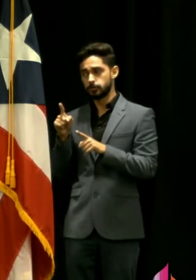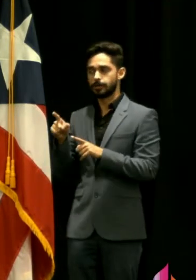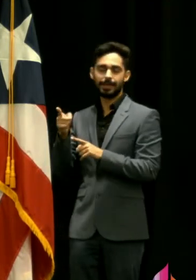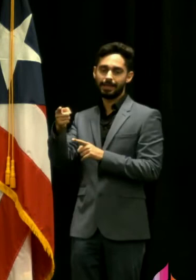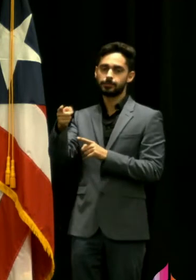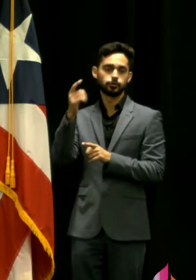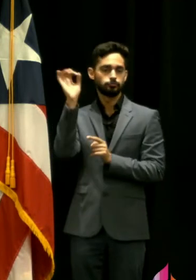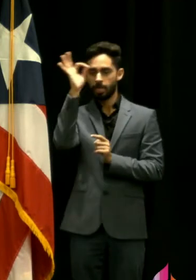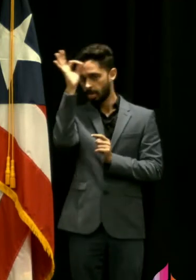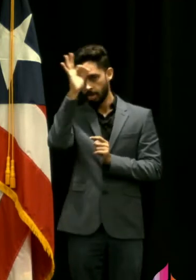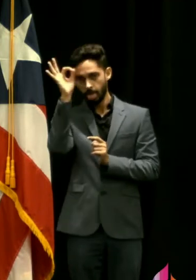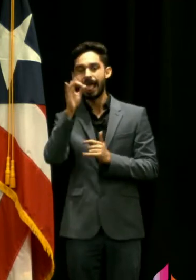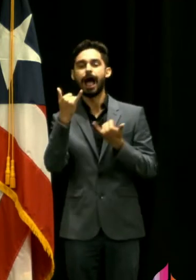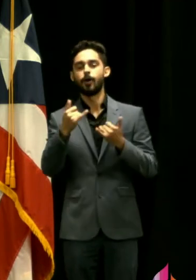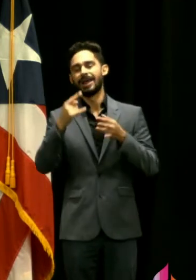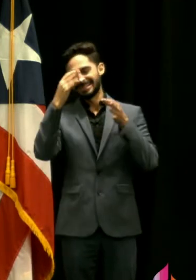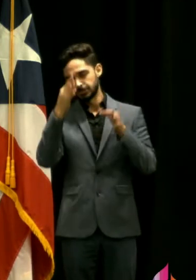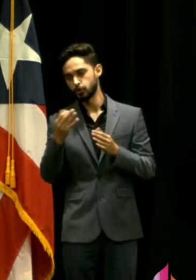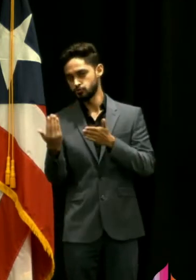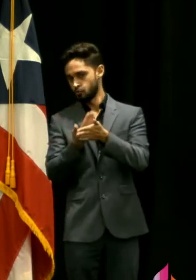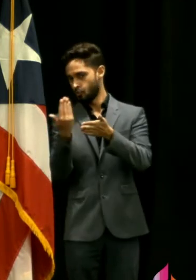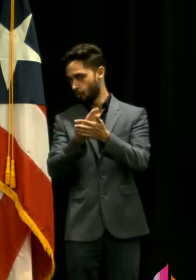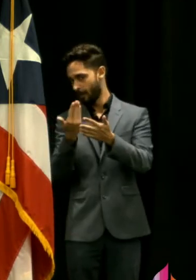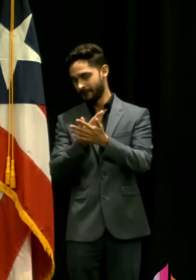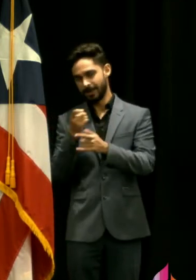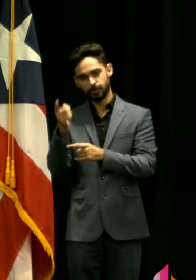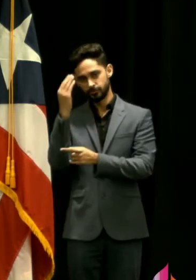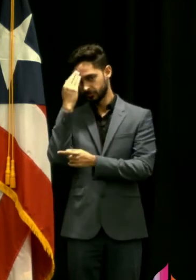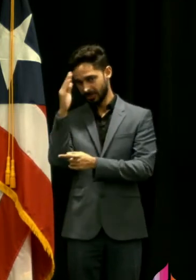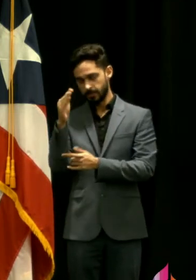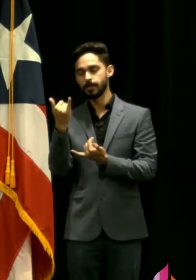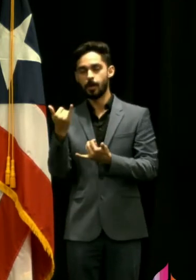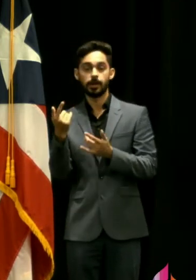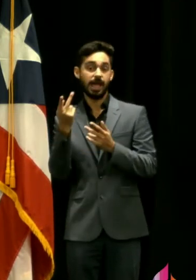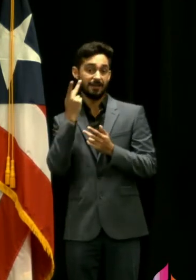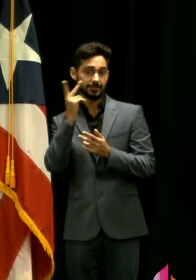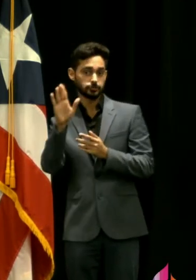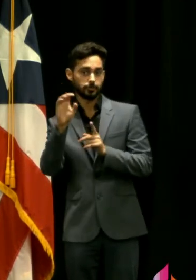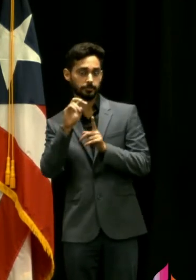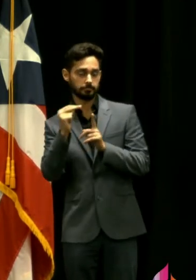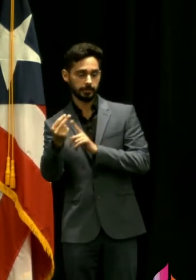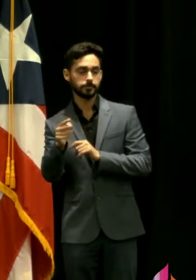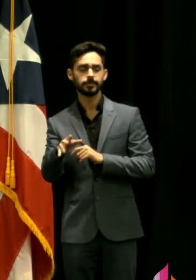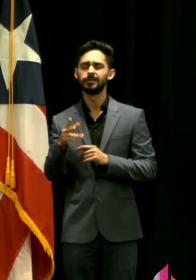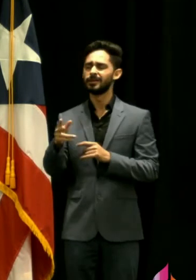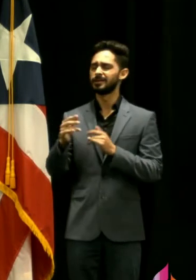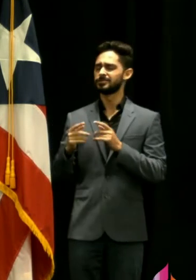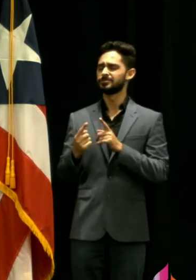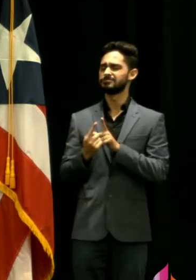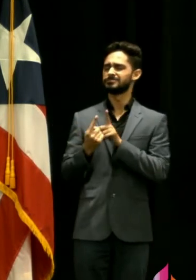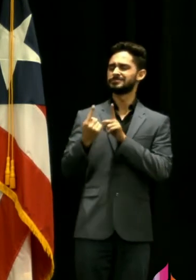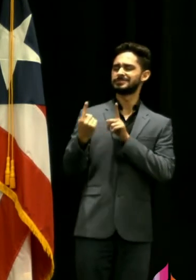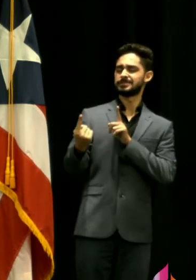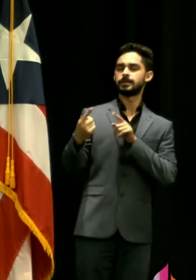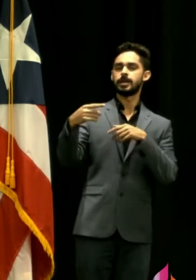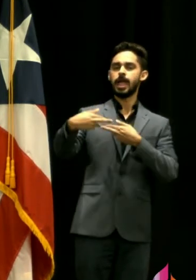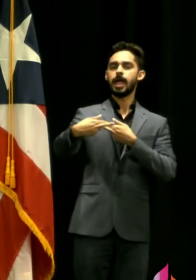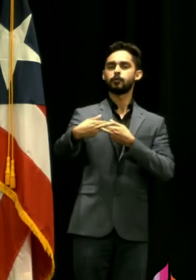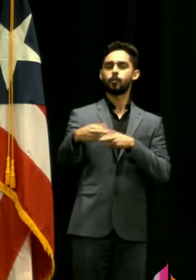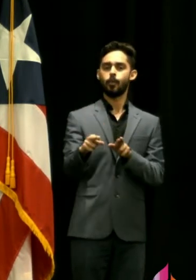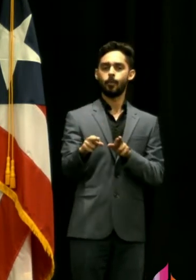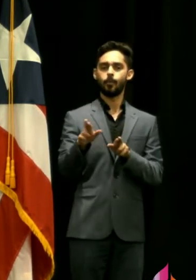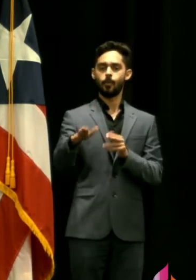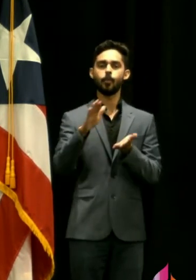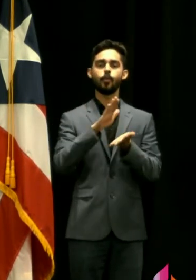la otra pregunta que quisiera hacer porque hay una insistencia en mantener los tres pies de distanciamiento físico dentro de los salones de clase